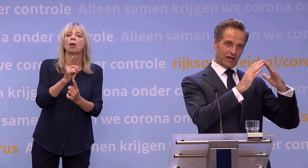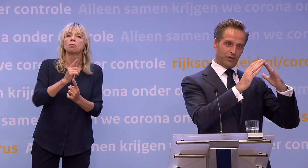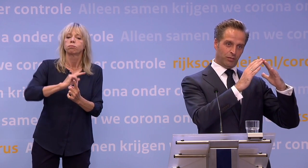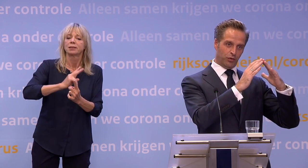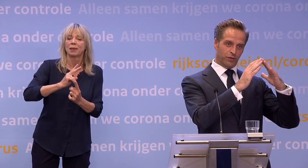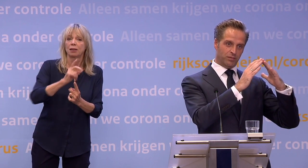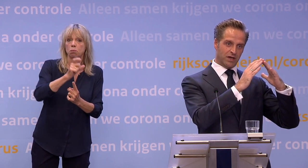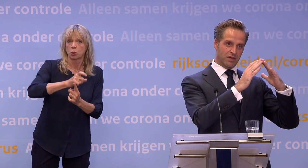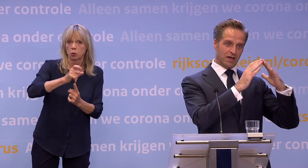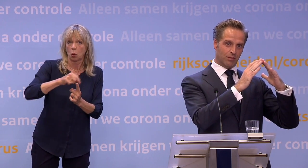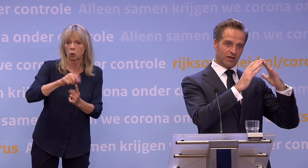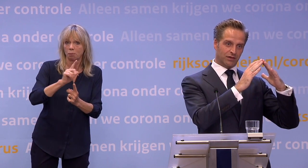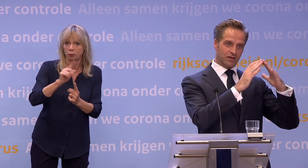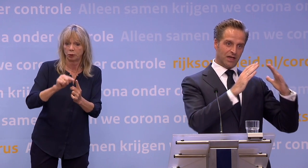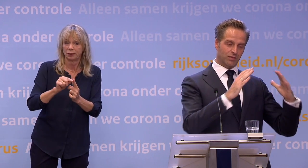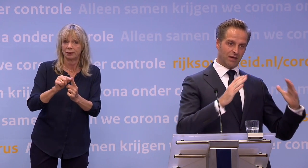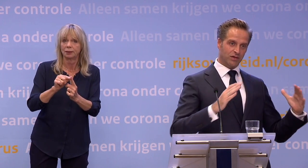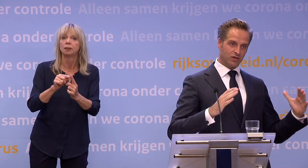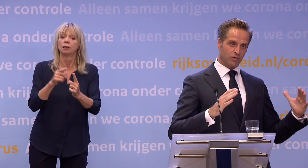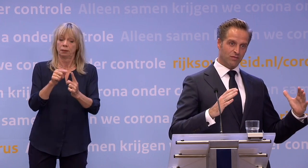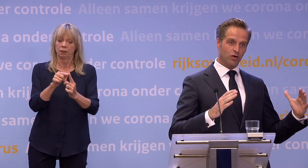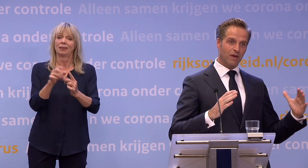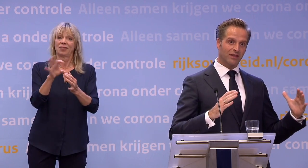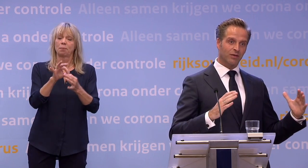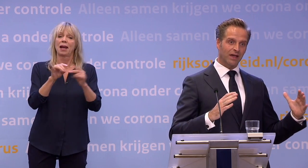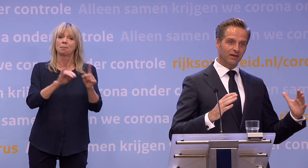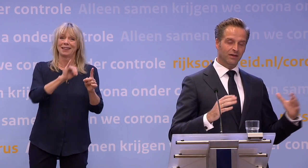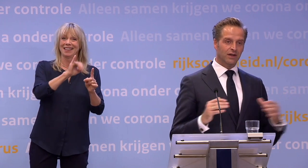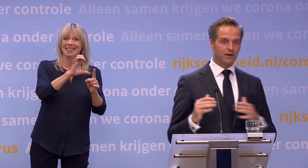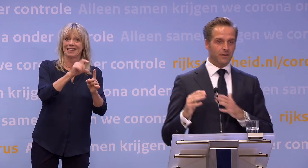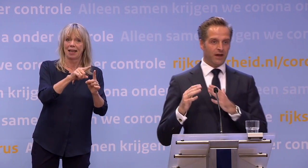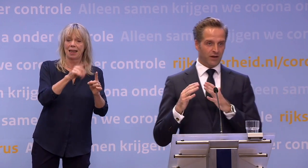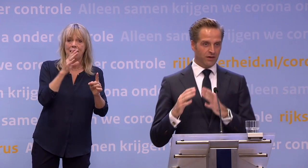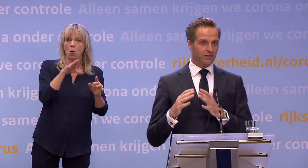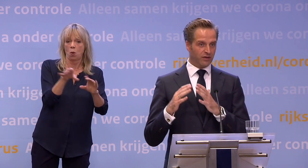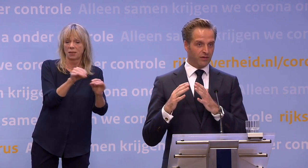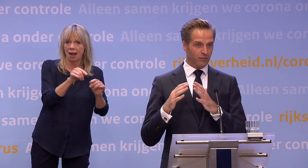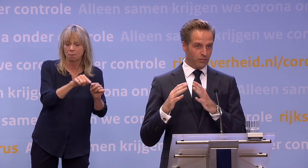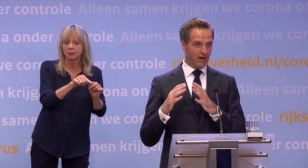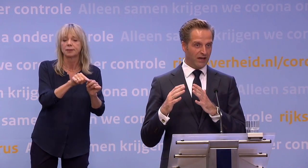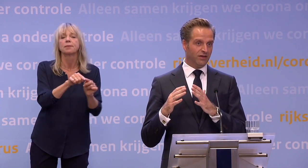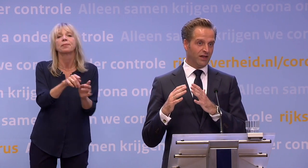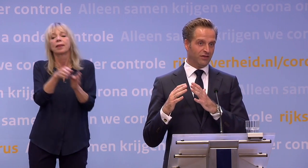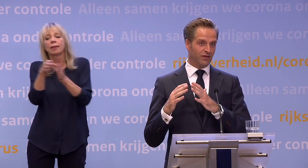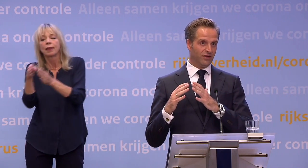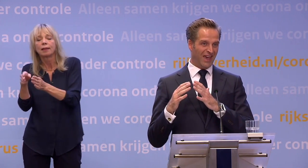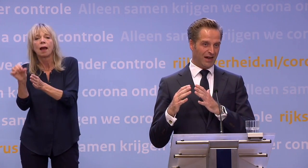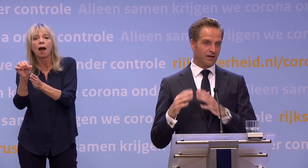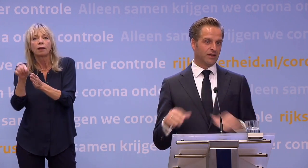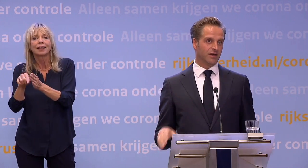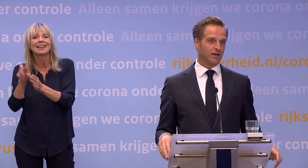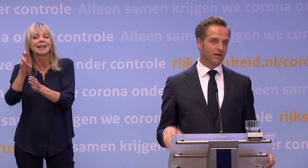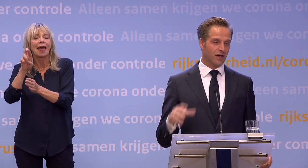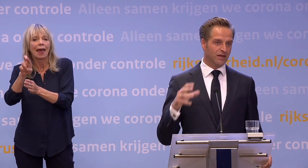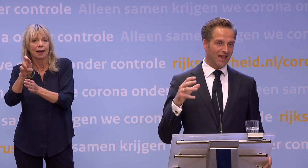afgeleid eigenlijk van de punt van de piramide, namelijk het aantal IC-opnames. En zo wordt die modellmatig berekend. En het andere wat wordt berekend, is de